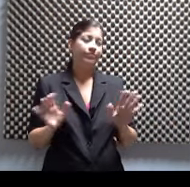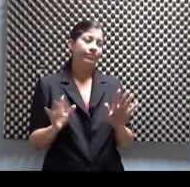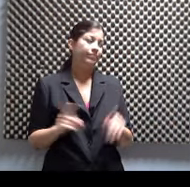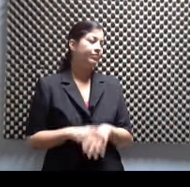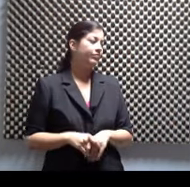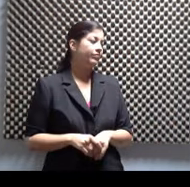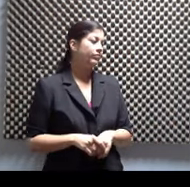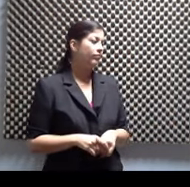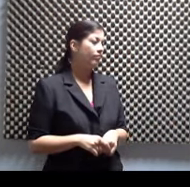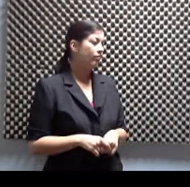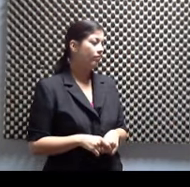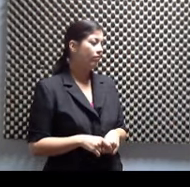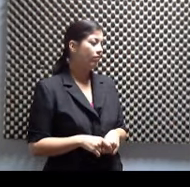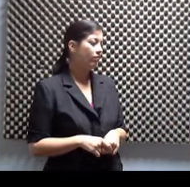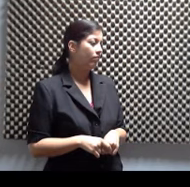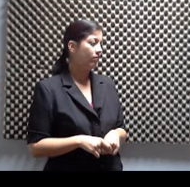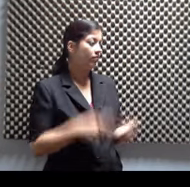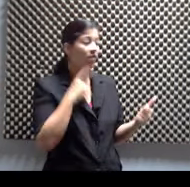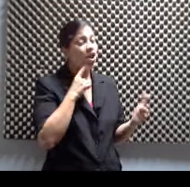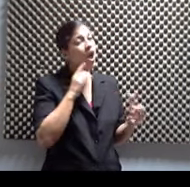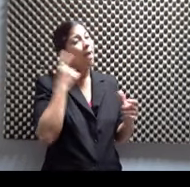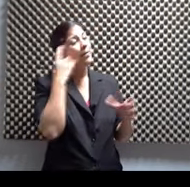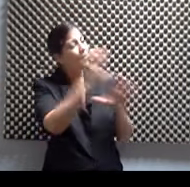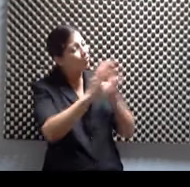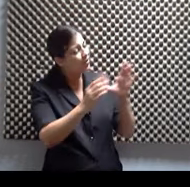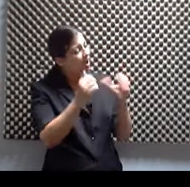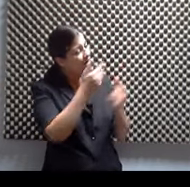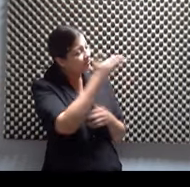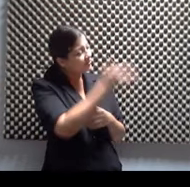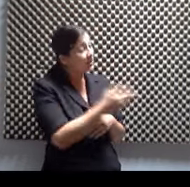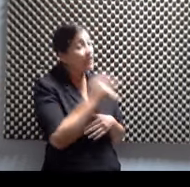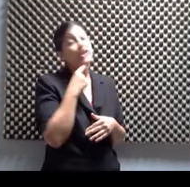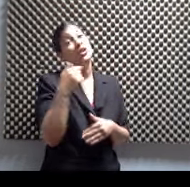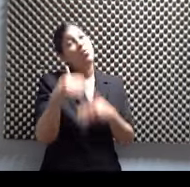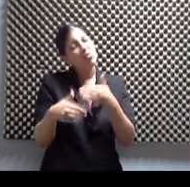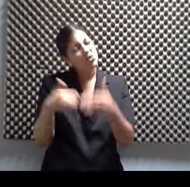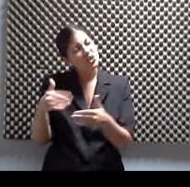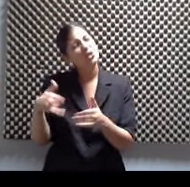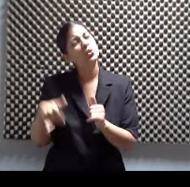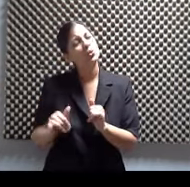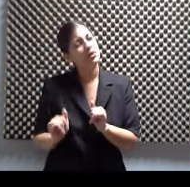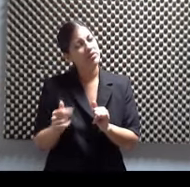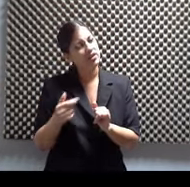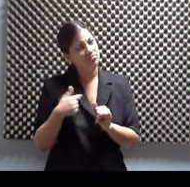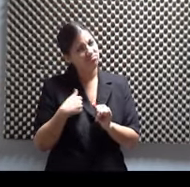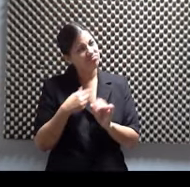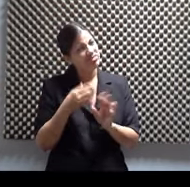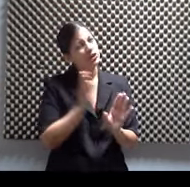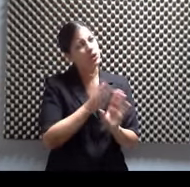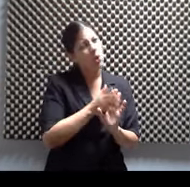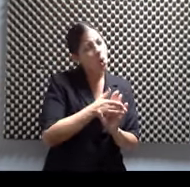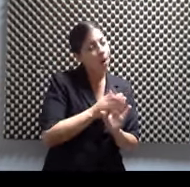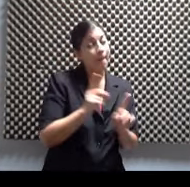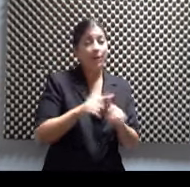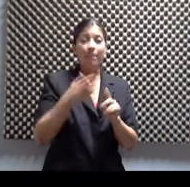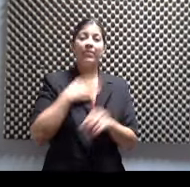esos talleres, ¿cómo tú vas? Estoy en el proceso todavía, estoy ahí colaborando, colaborando y todo eso, pero en mi Facebook es Roberto Alexander